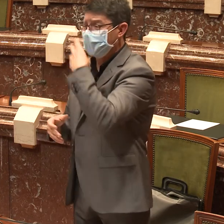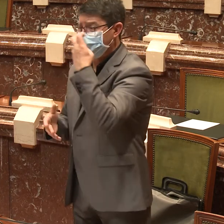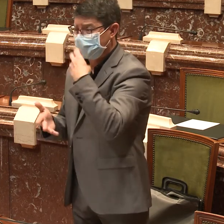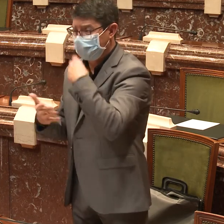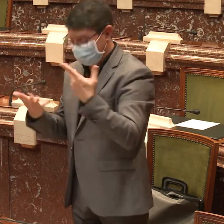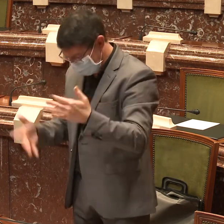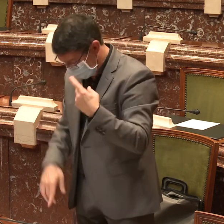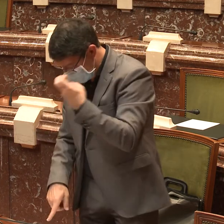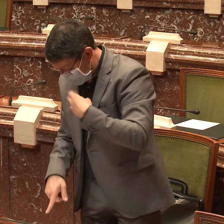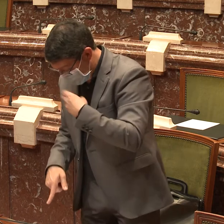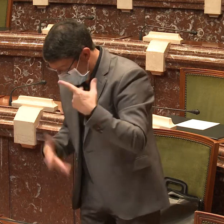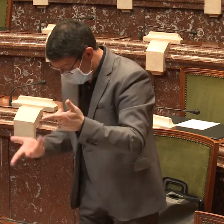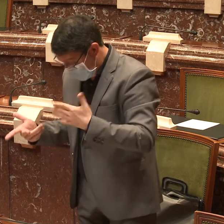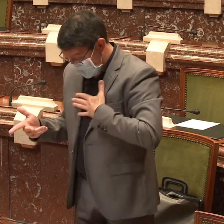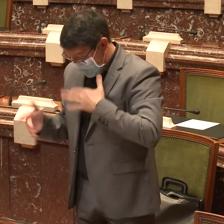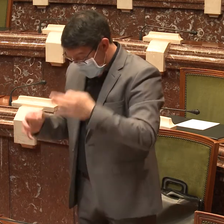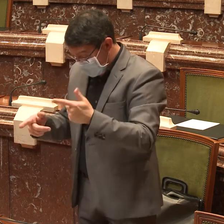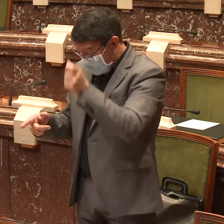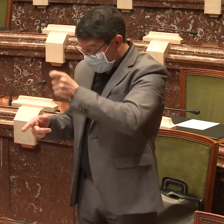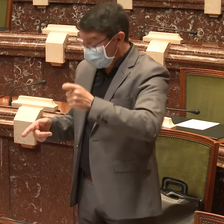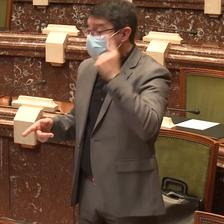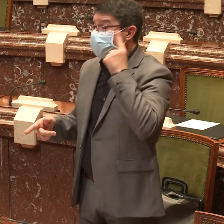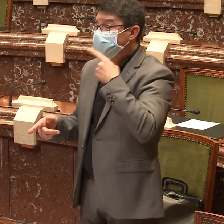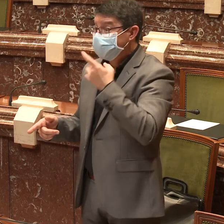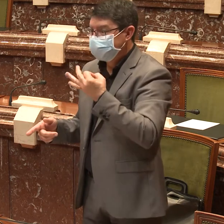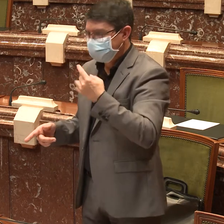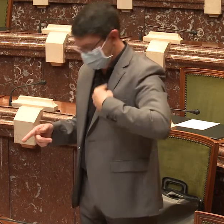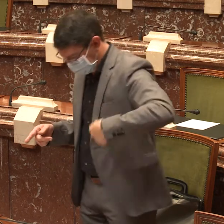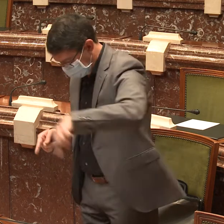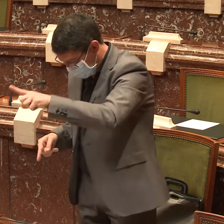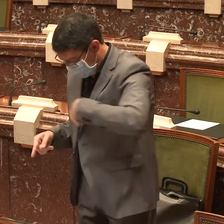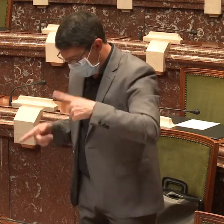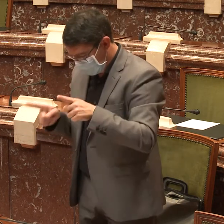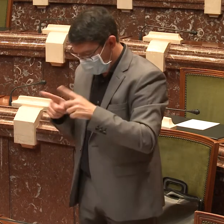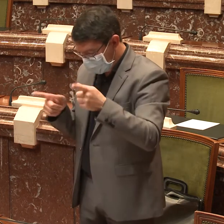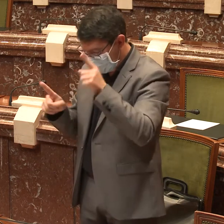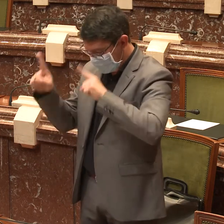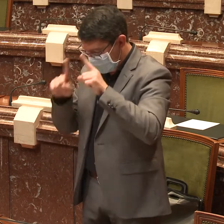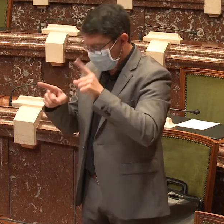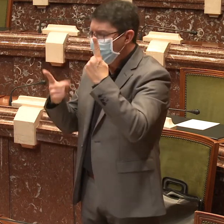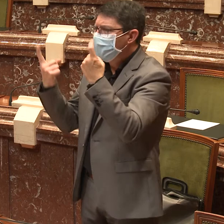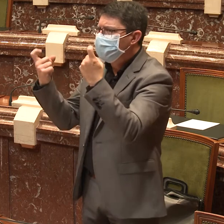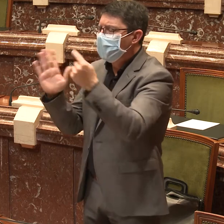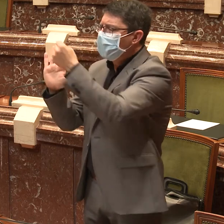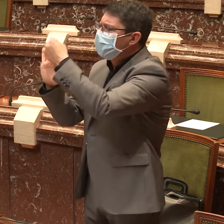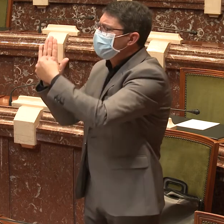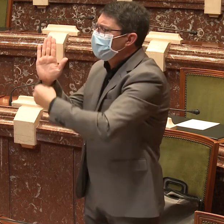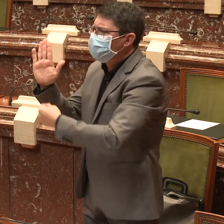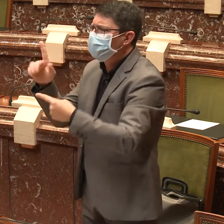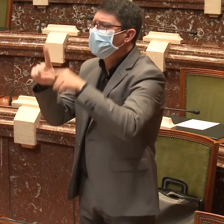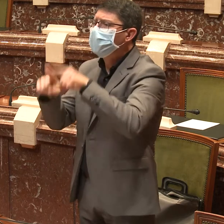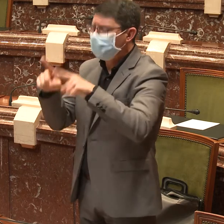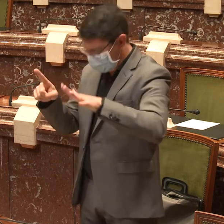han dado lugar a que las personas sordas mantengamos una